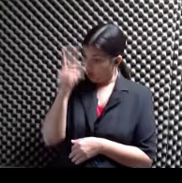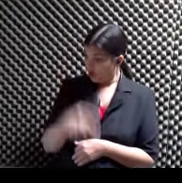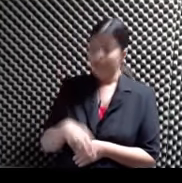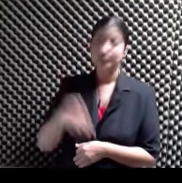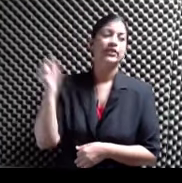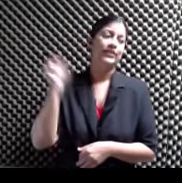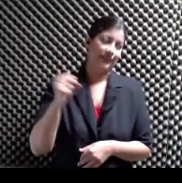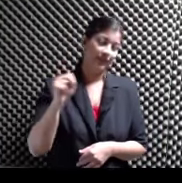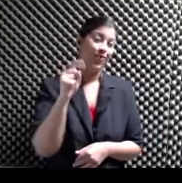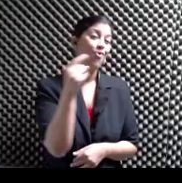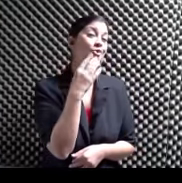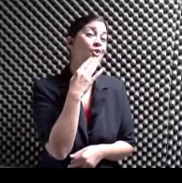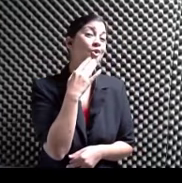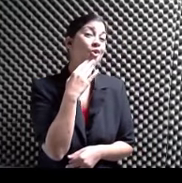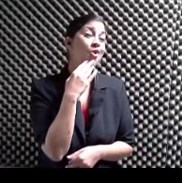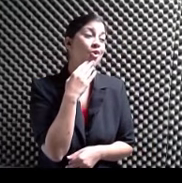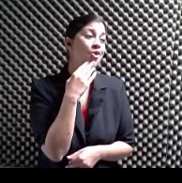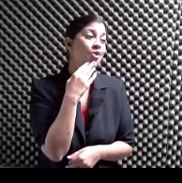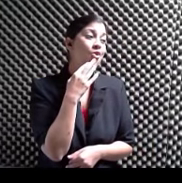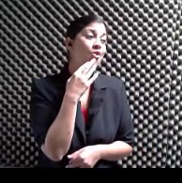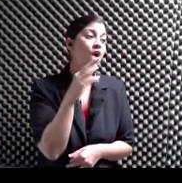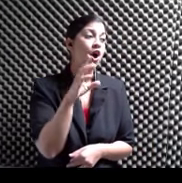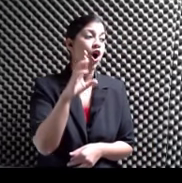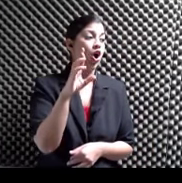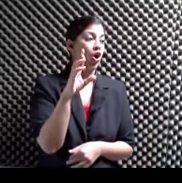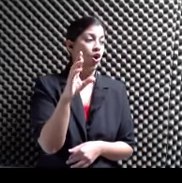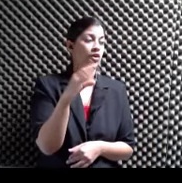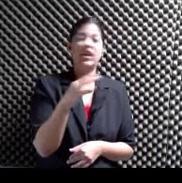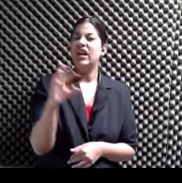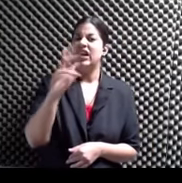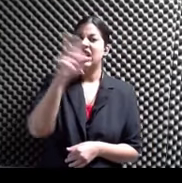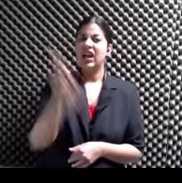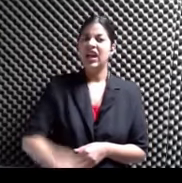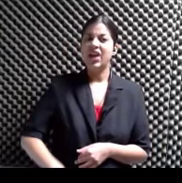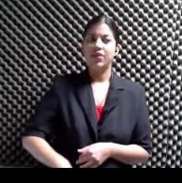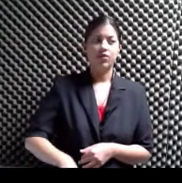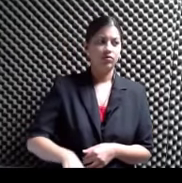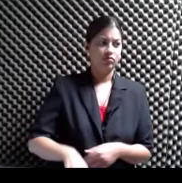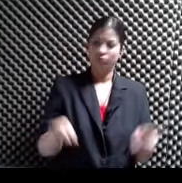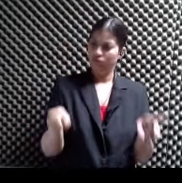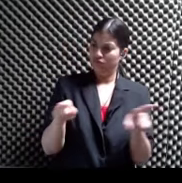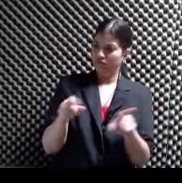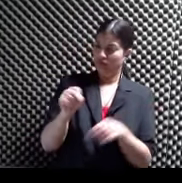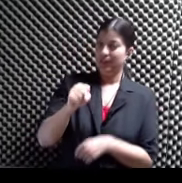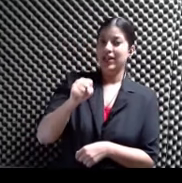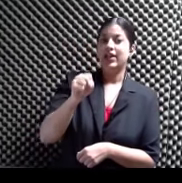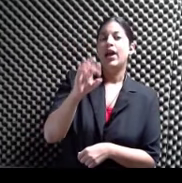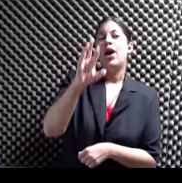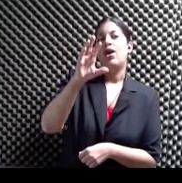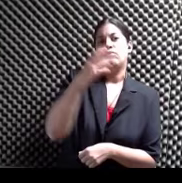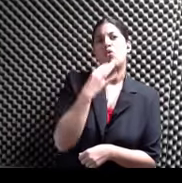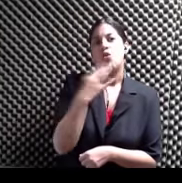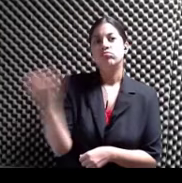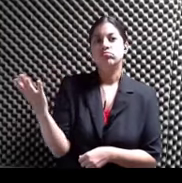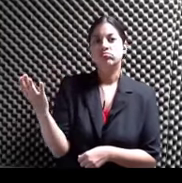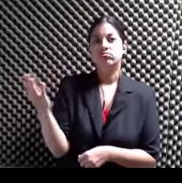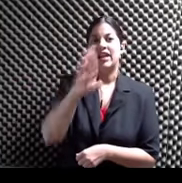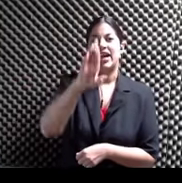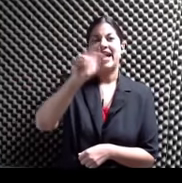un color Color rosado Fuerte No rayo Rayo Rayo De color Rayo de color Rosado